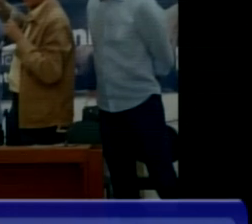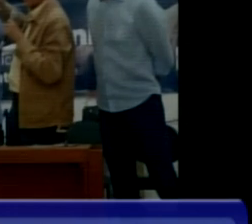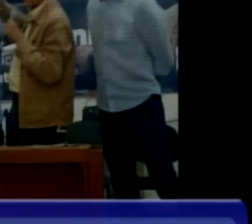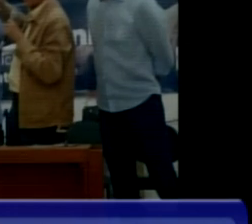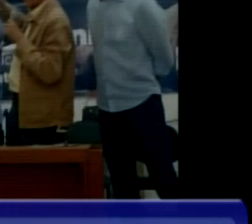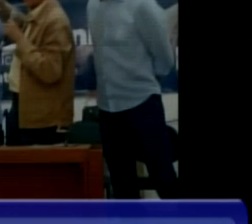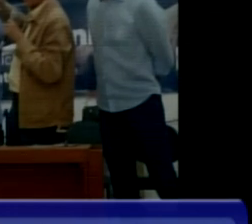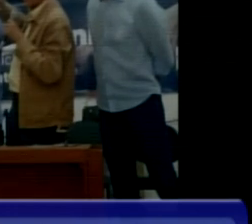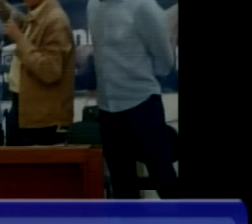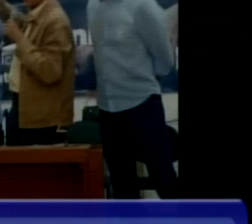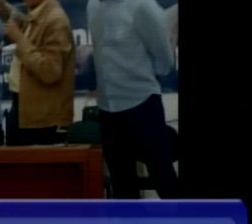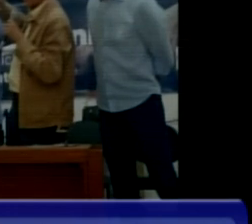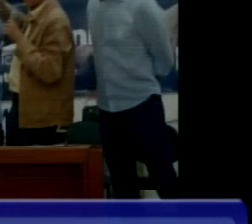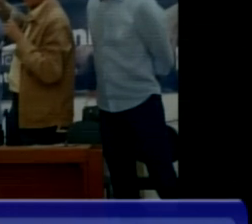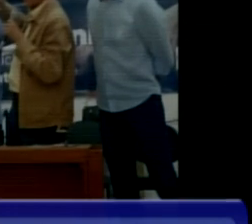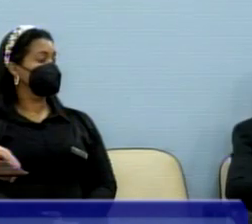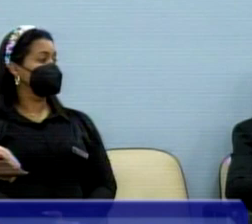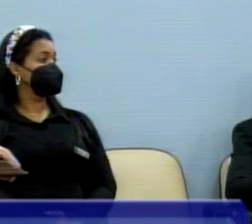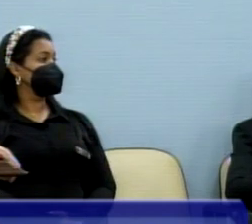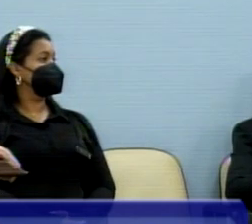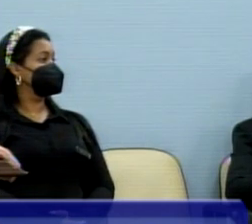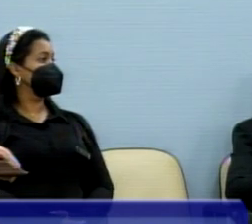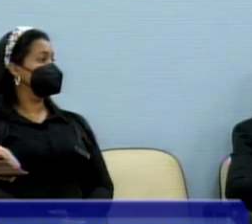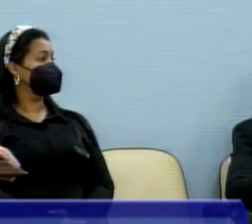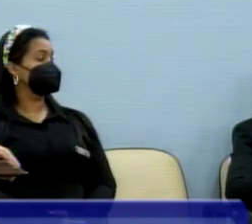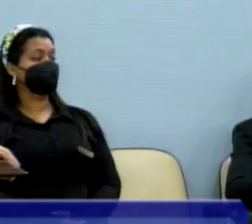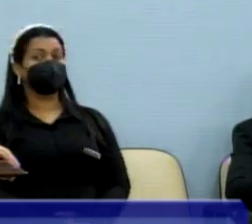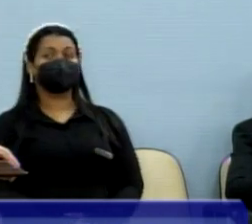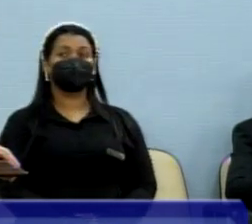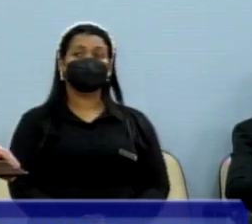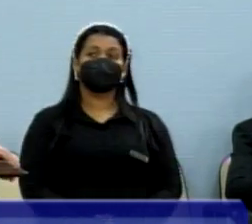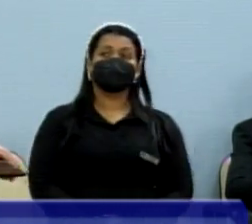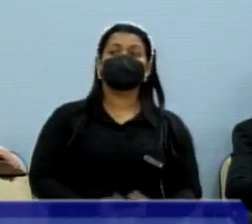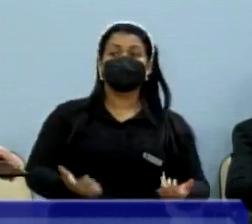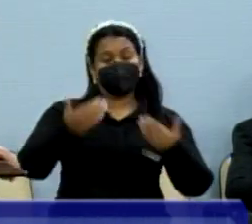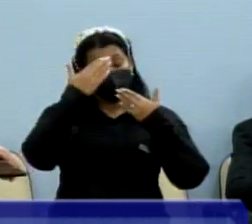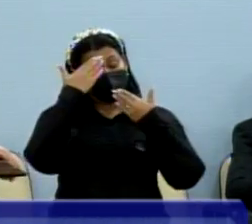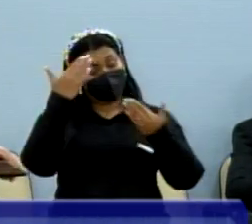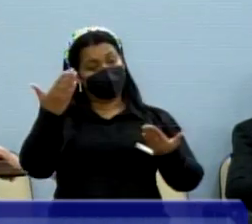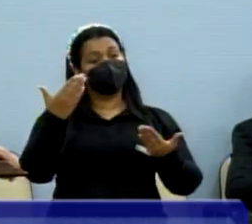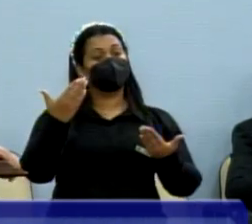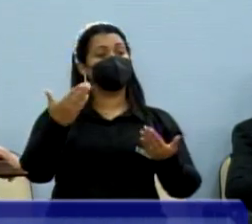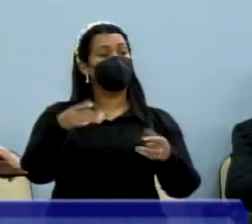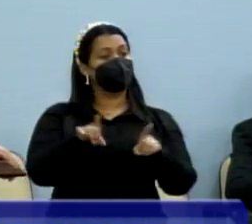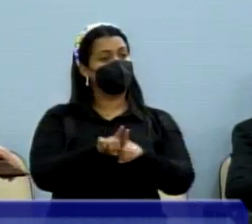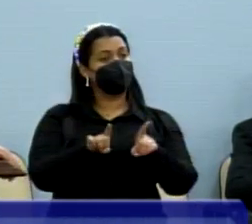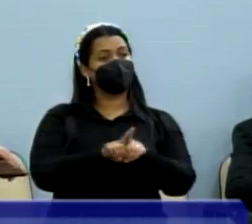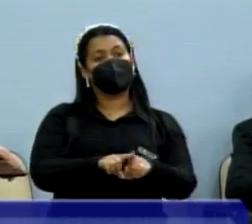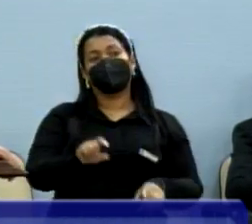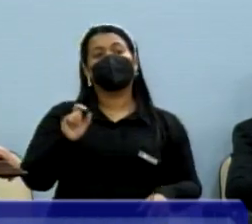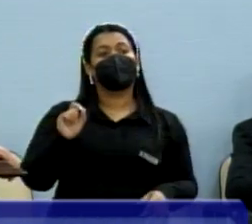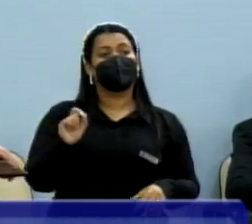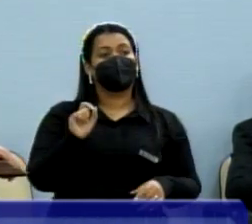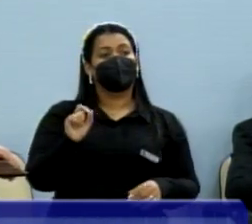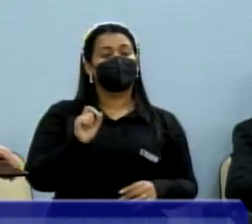Municipal, no qual atendeu o pedido desse vereador. Quero agradecer a